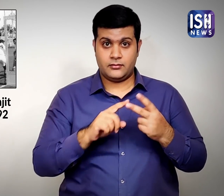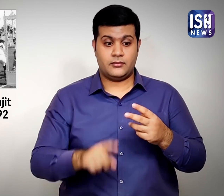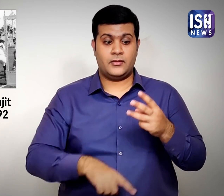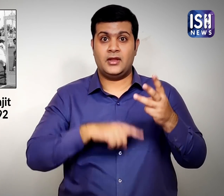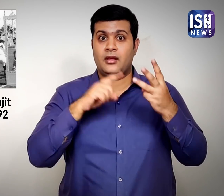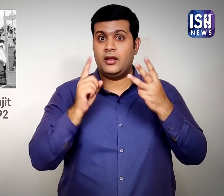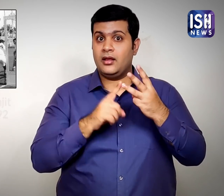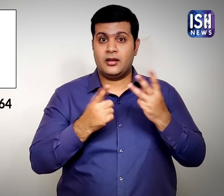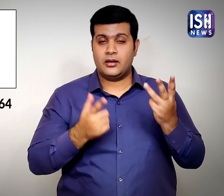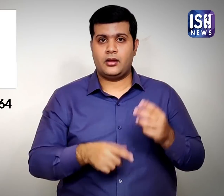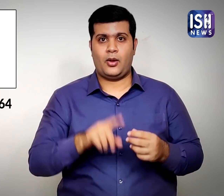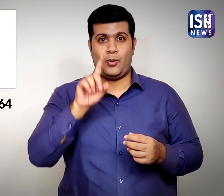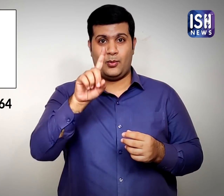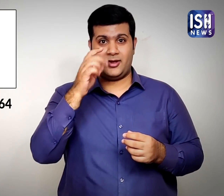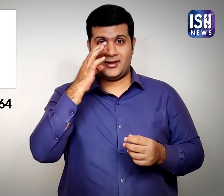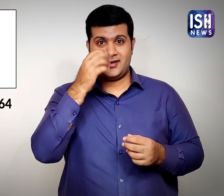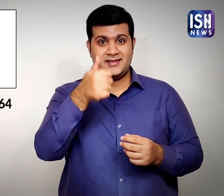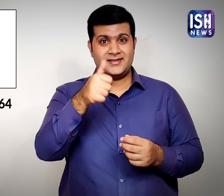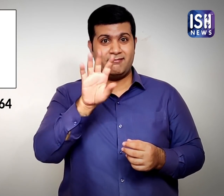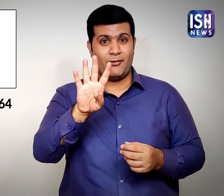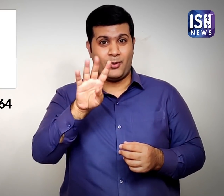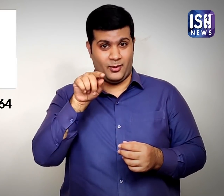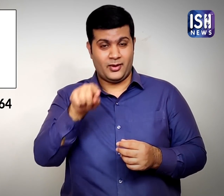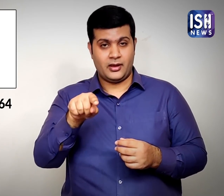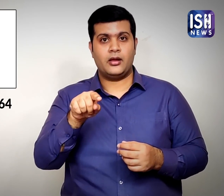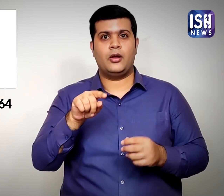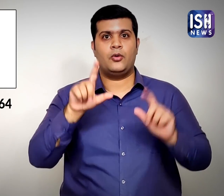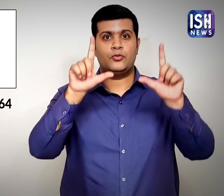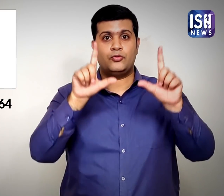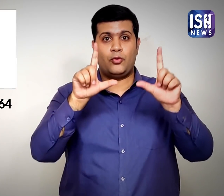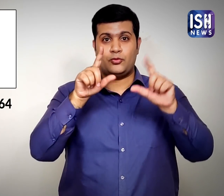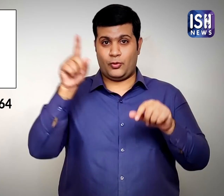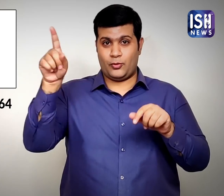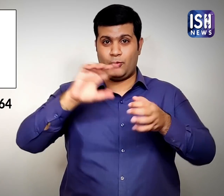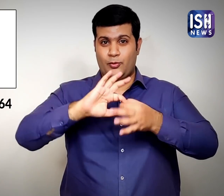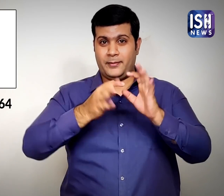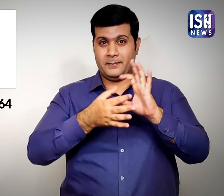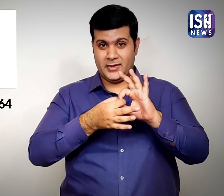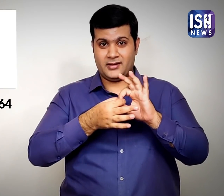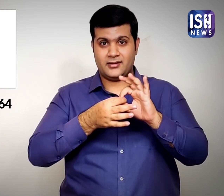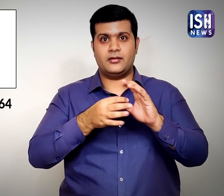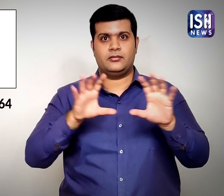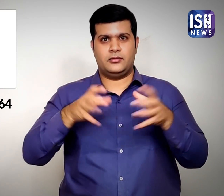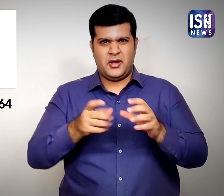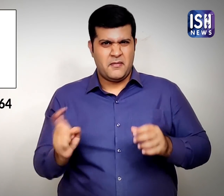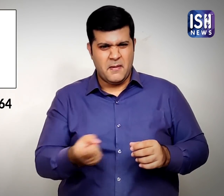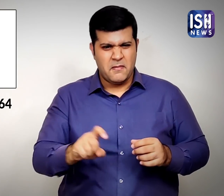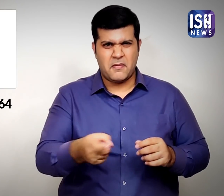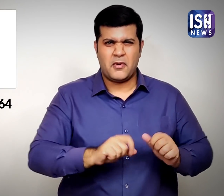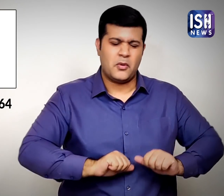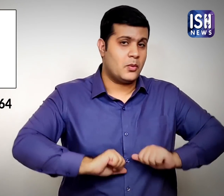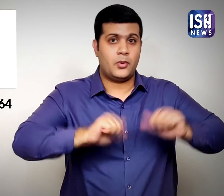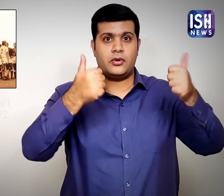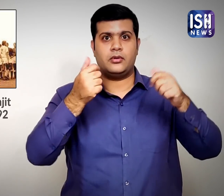फिर सिंग भारत की 1964 टोक्यो ओलेंपिक स्वर्ण पदग जीता होकी टीम के कपतान थे